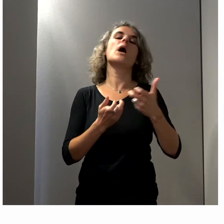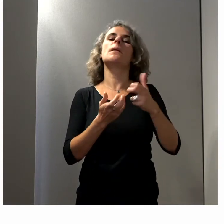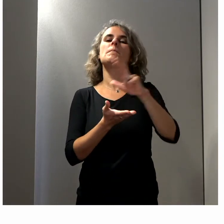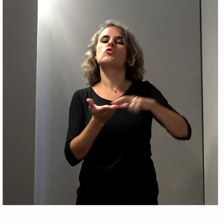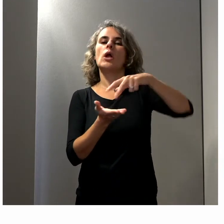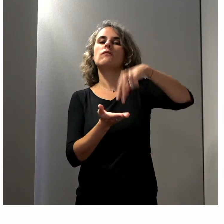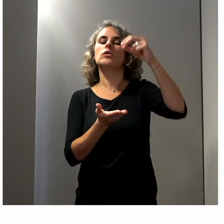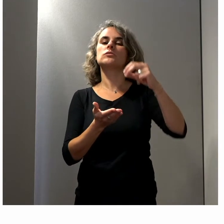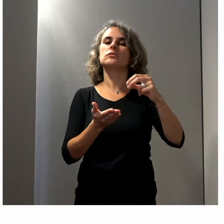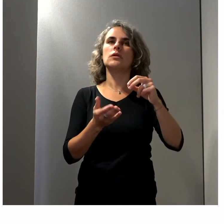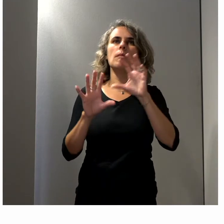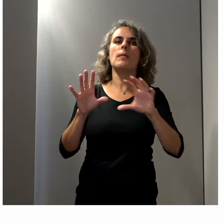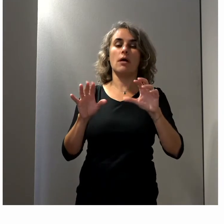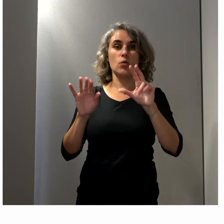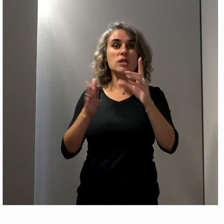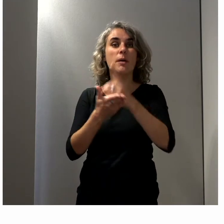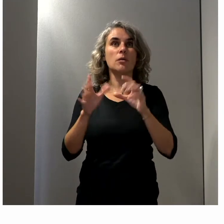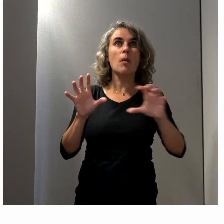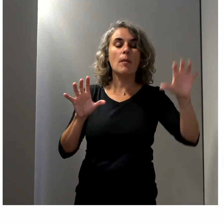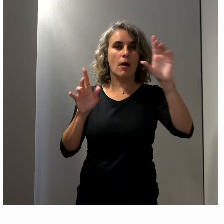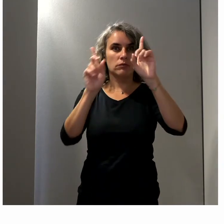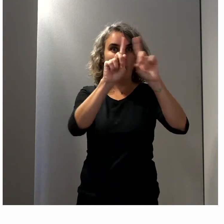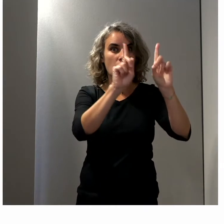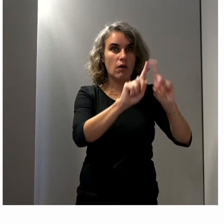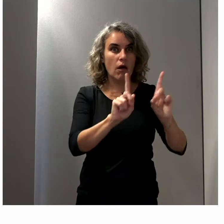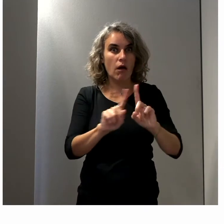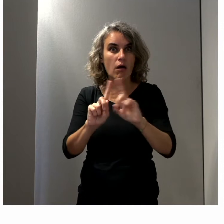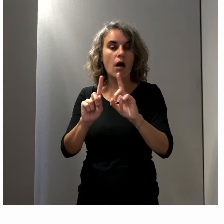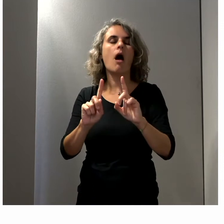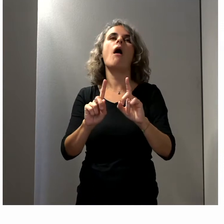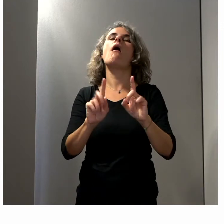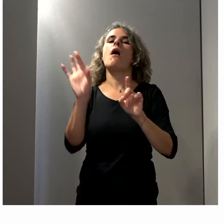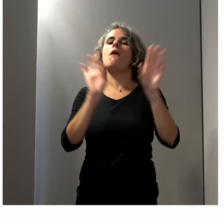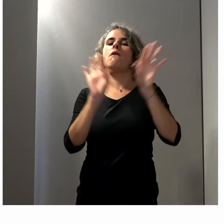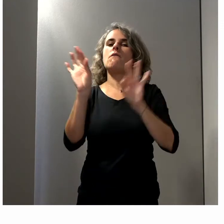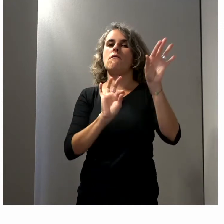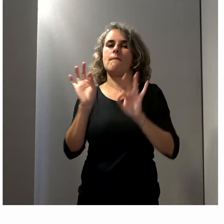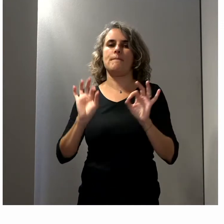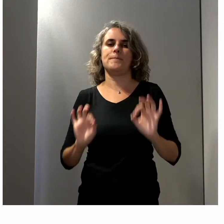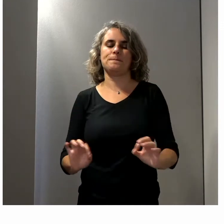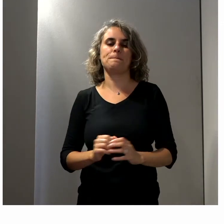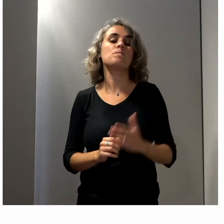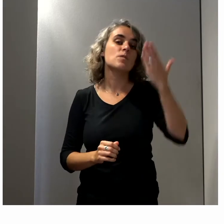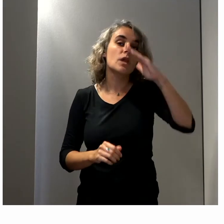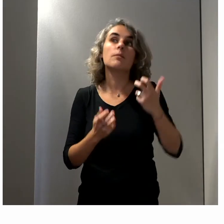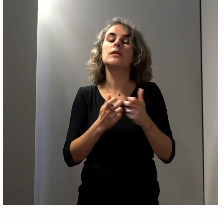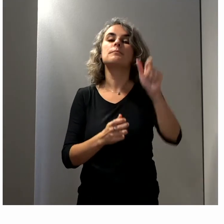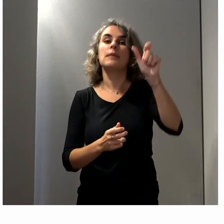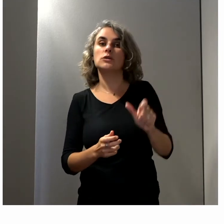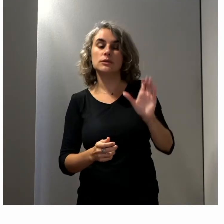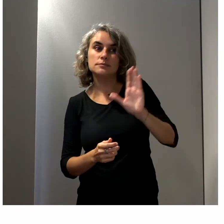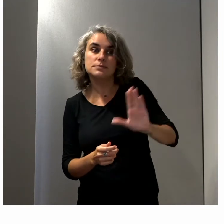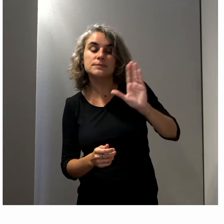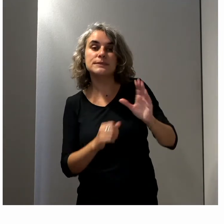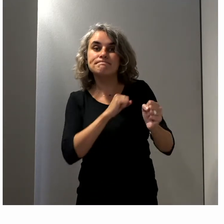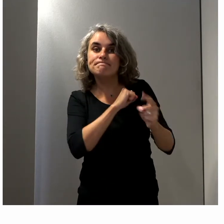Île-de-France, 8 départements qui sont tous très différents les uns des autres. Et vous le savez, pour une personne qui a des spécificités,